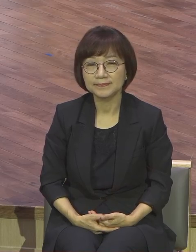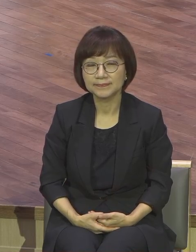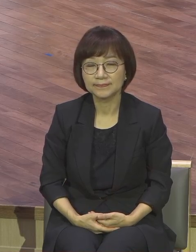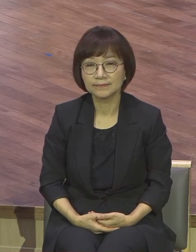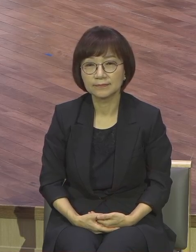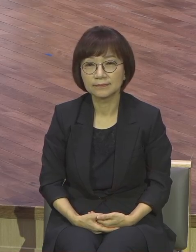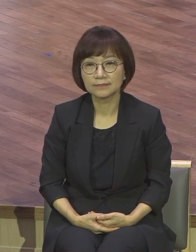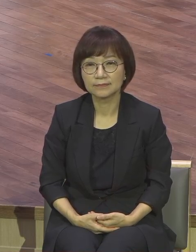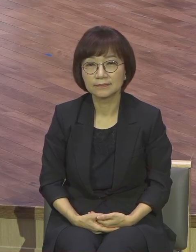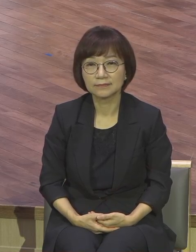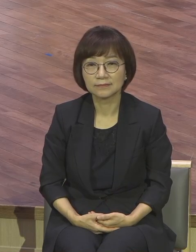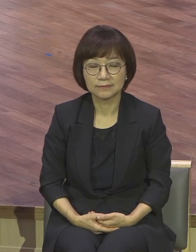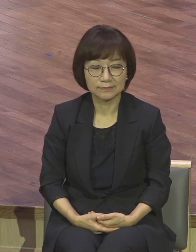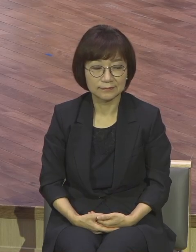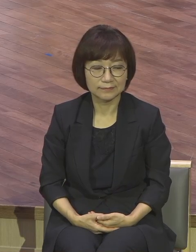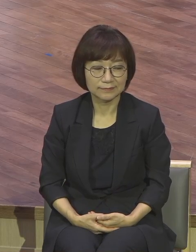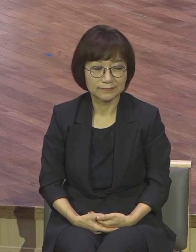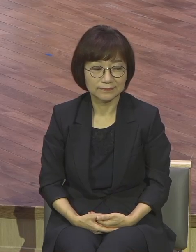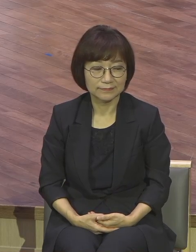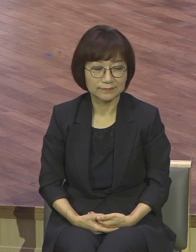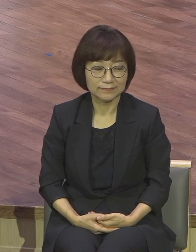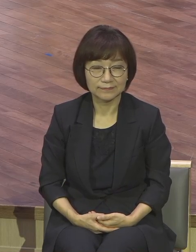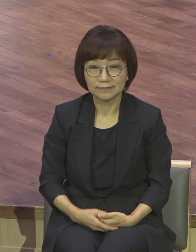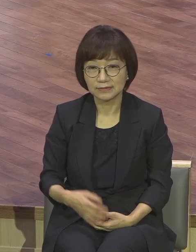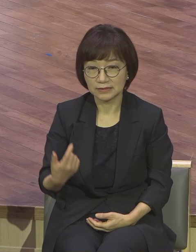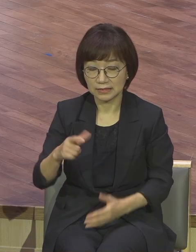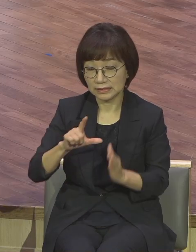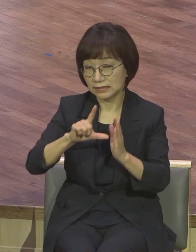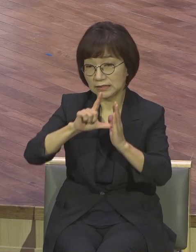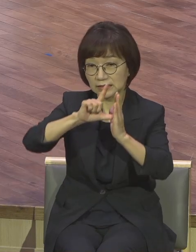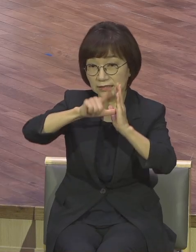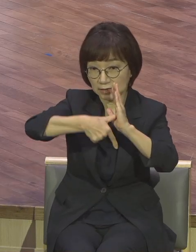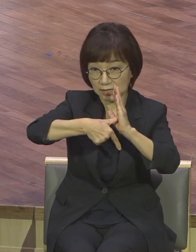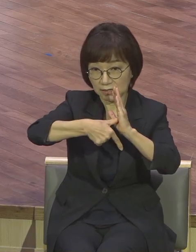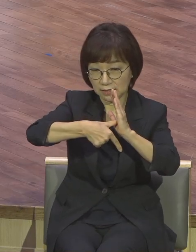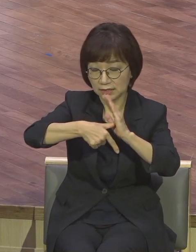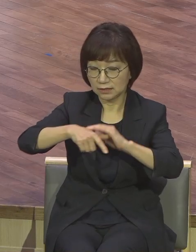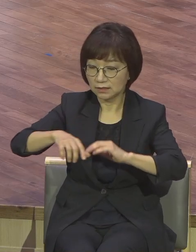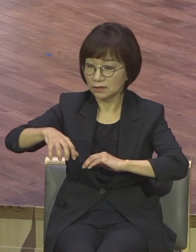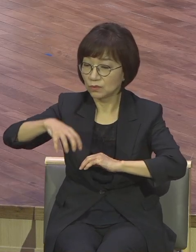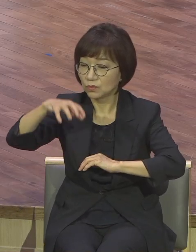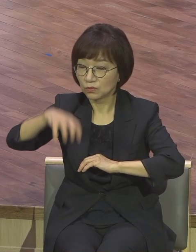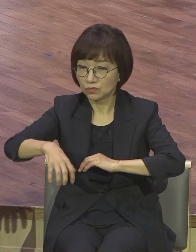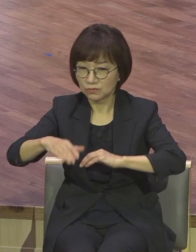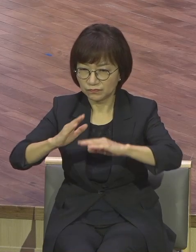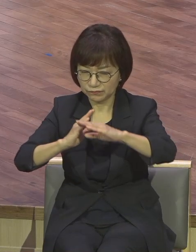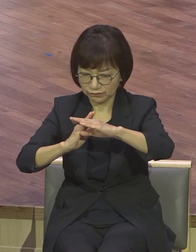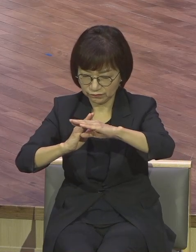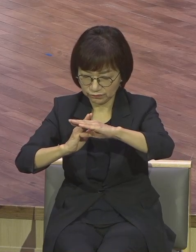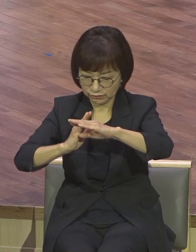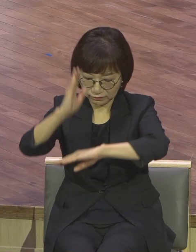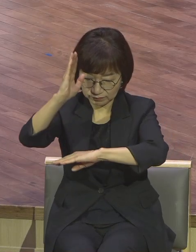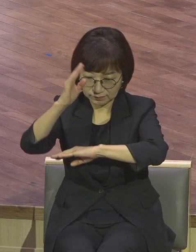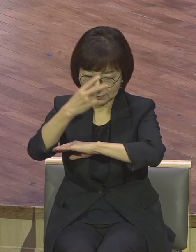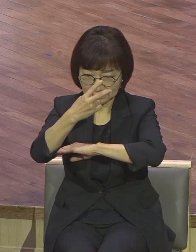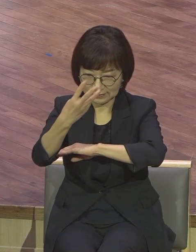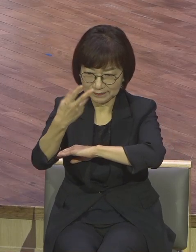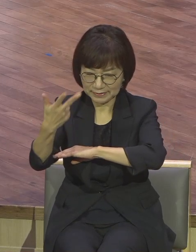그러면 어떻게 돼요 시공간을 초월하는 2, 3, 7빛을 비추는 삶을 사게 돼요